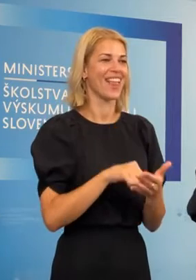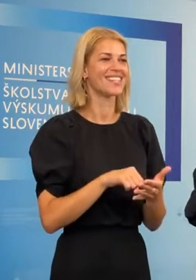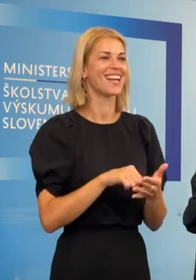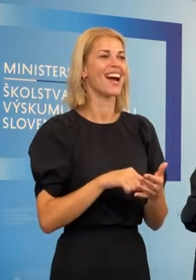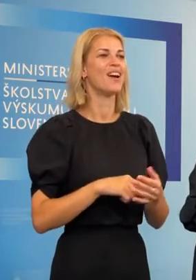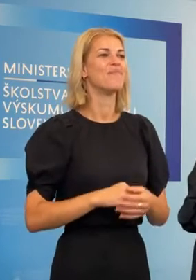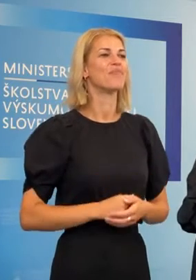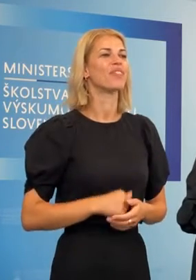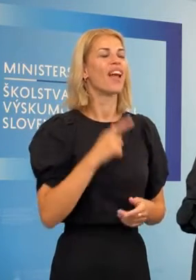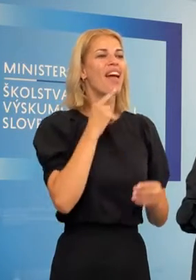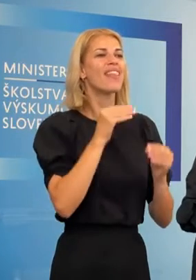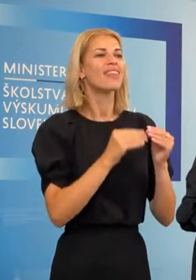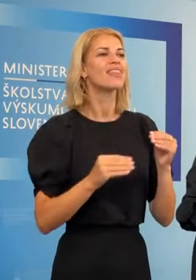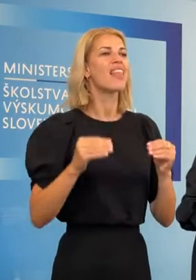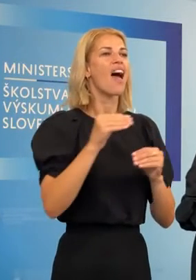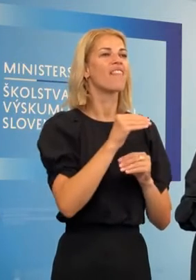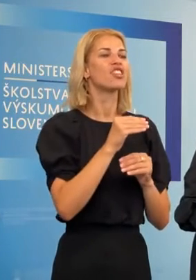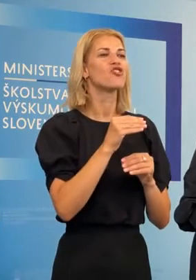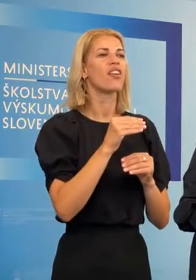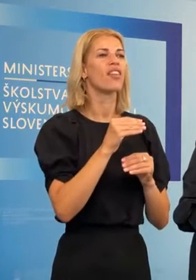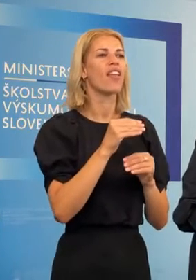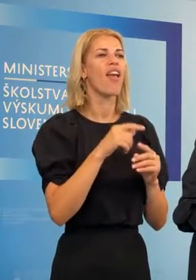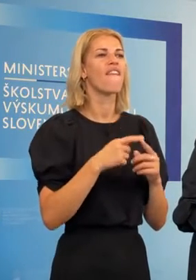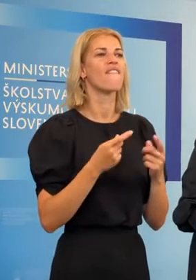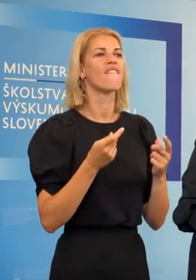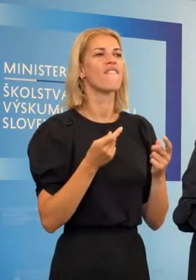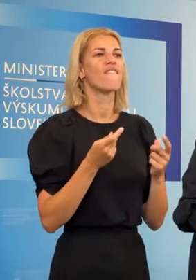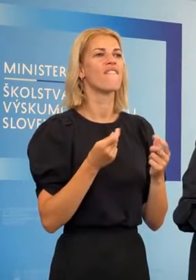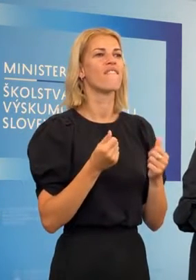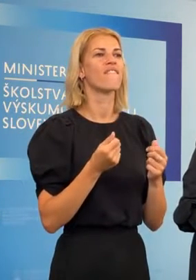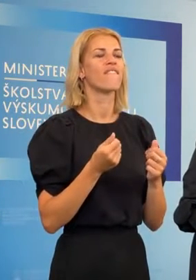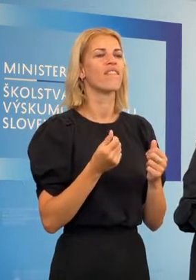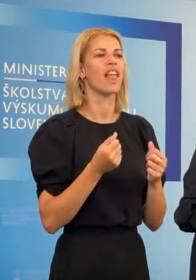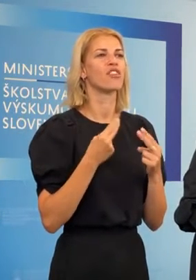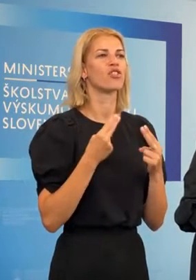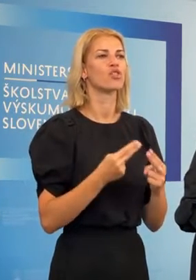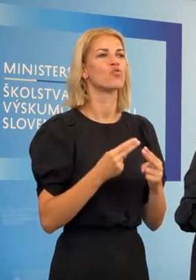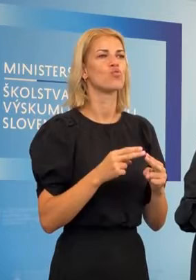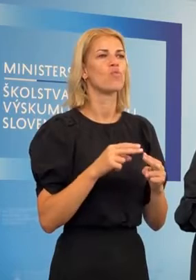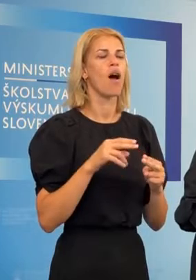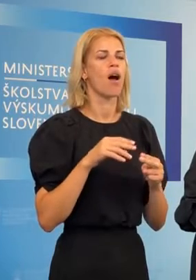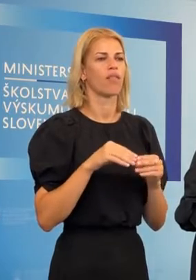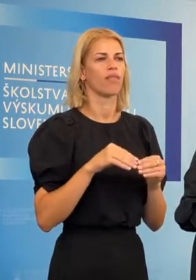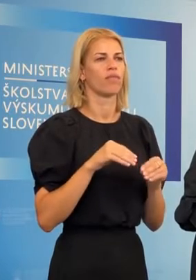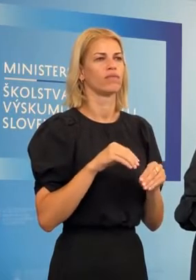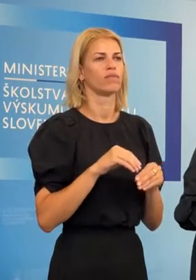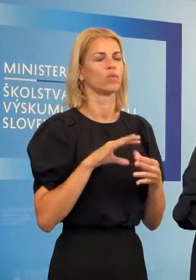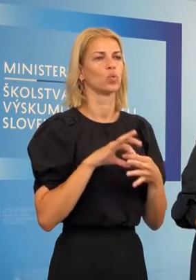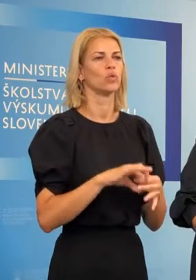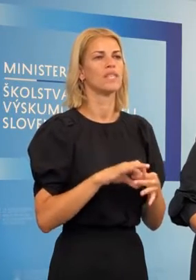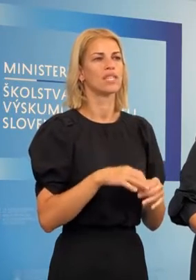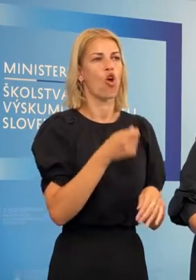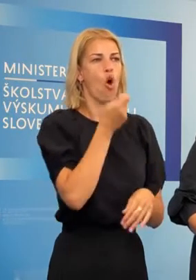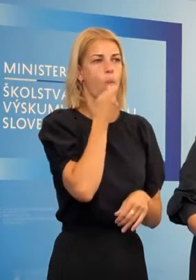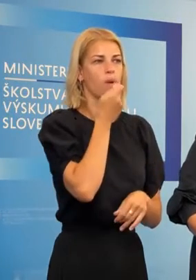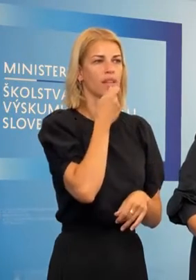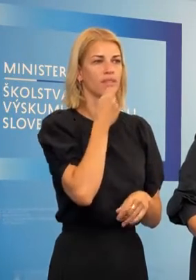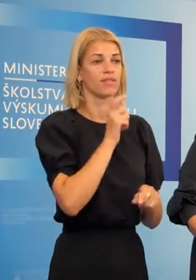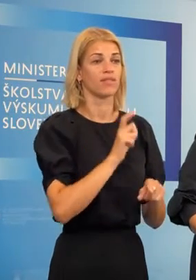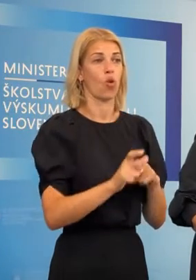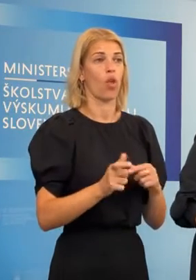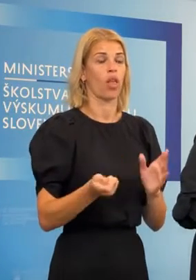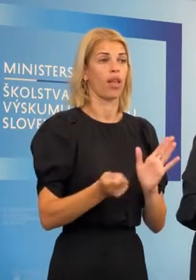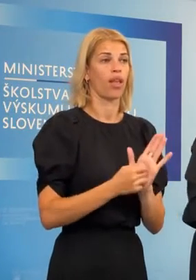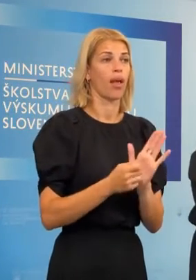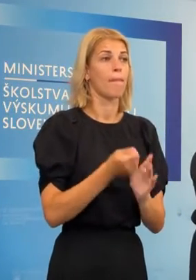Na navýšenie finančných pásiem pre školy. A oblasti obedov. Áno, áno. Čo sa týka nakupovania práve potravín, aby sa školy dokázali